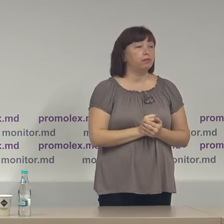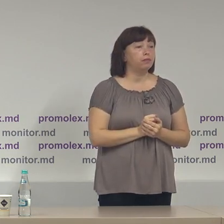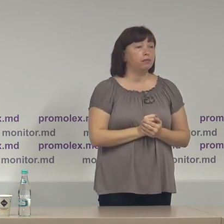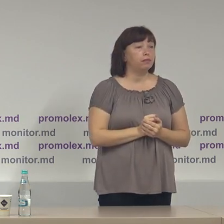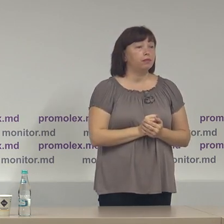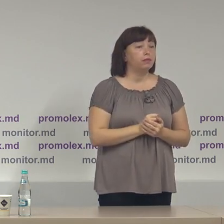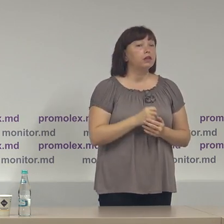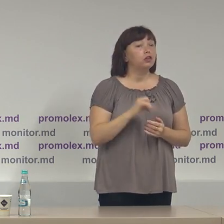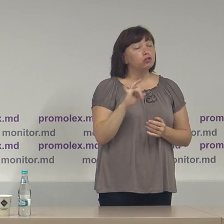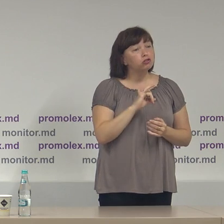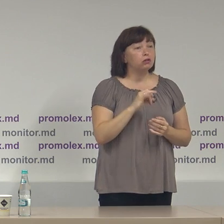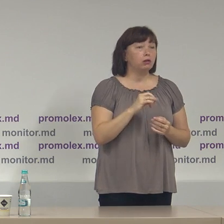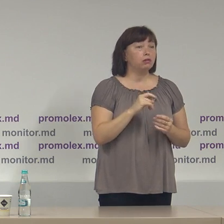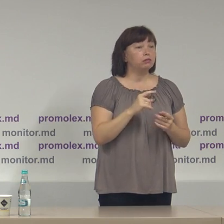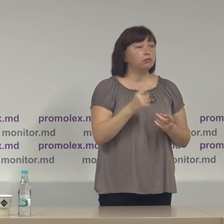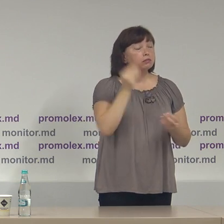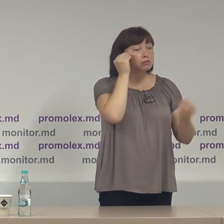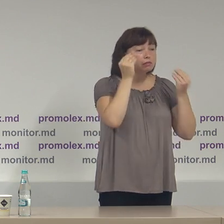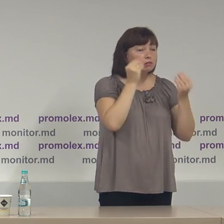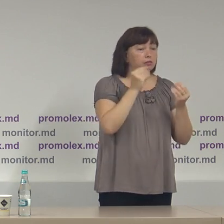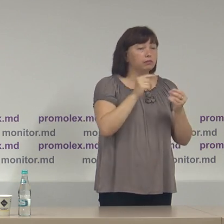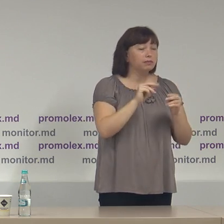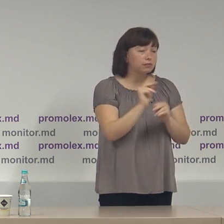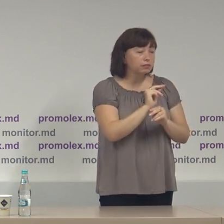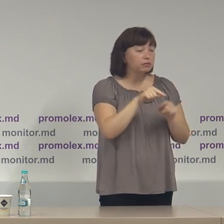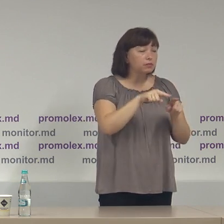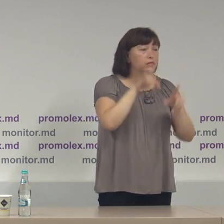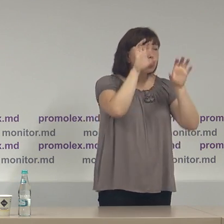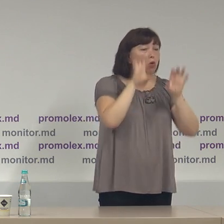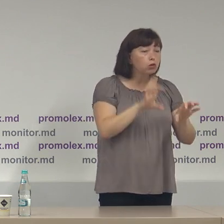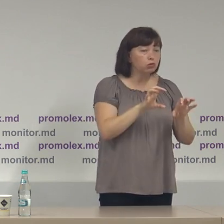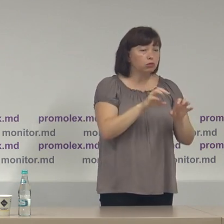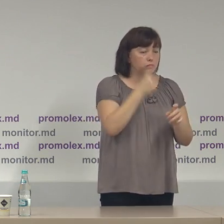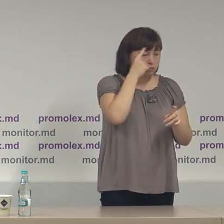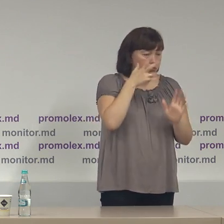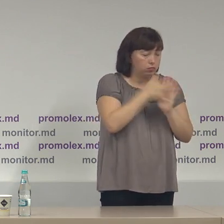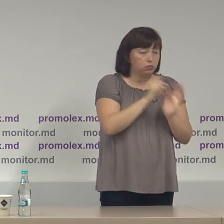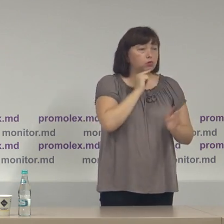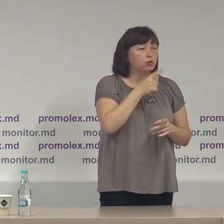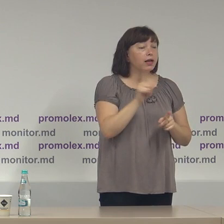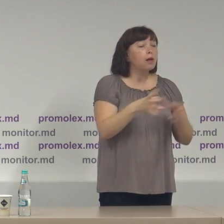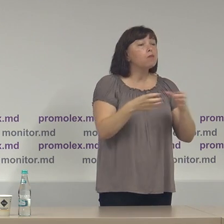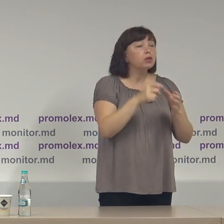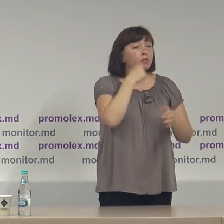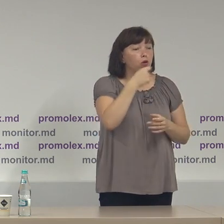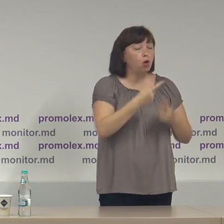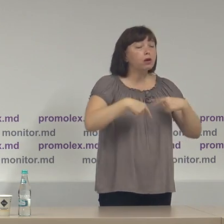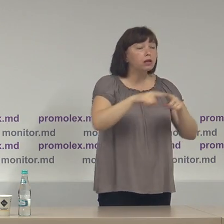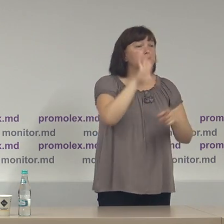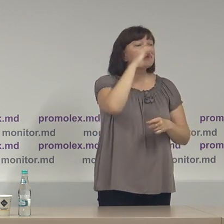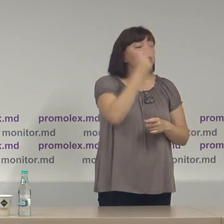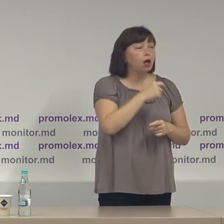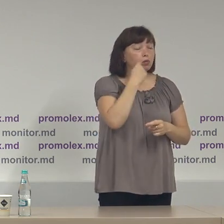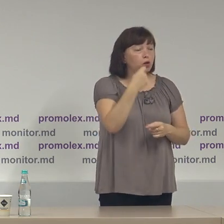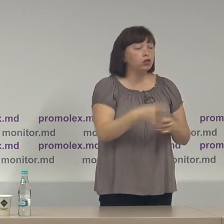și interpretând neoficial prevederele codului electoral, considerăm că partidele politice, organizațiile social